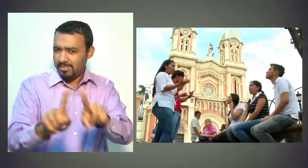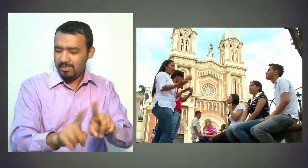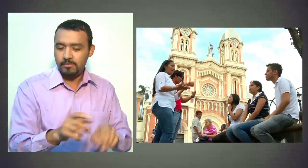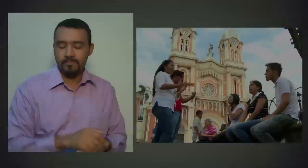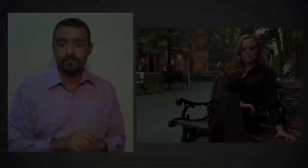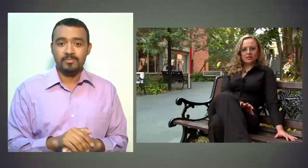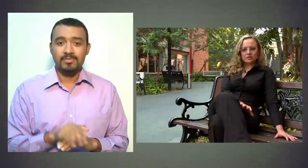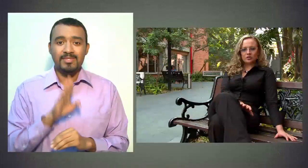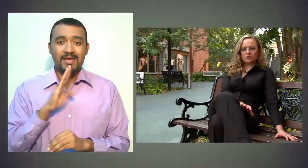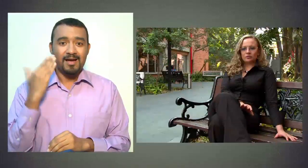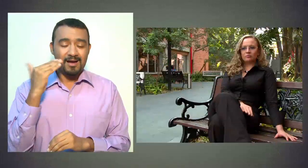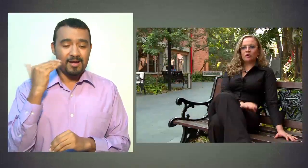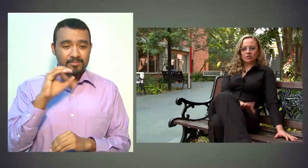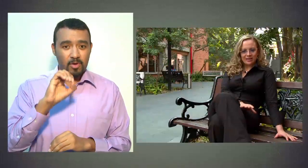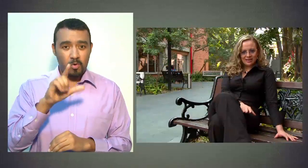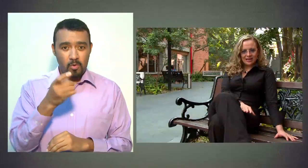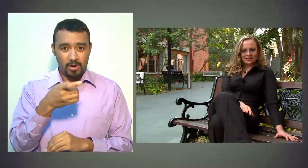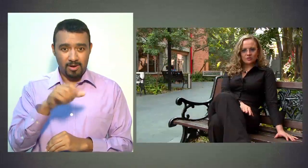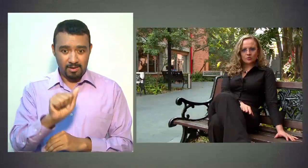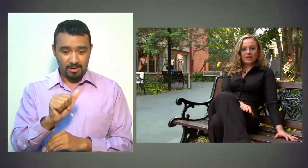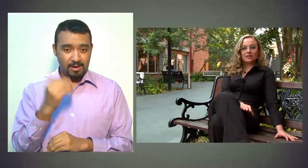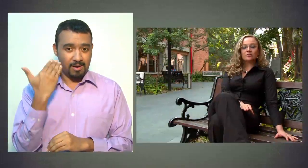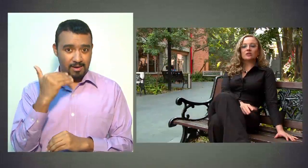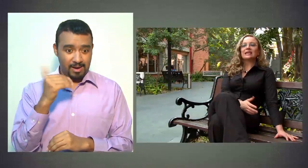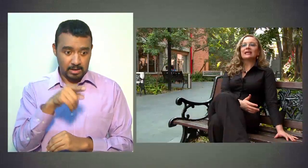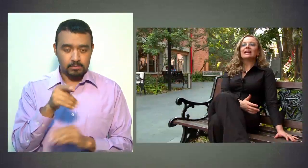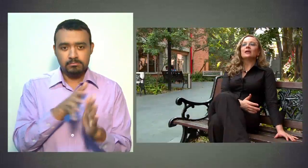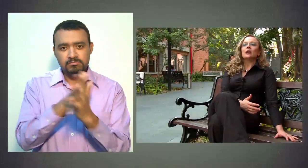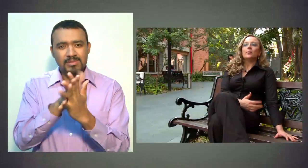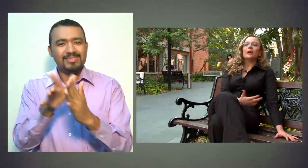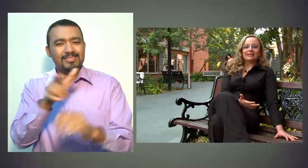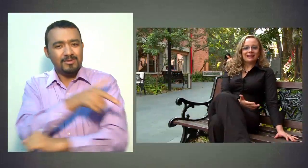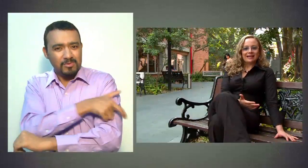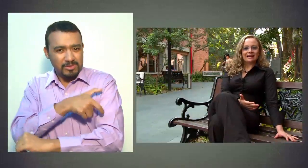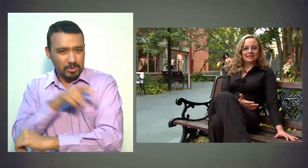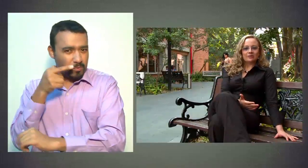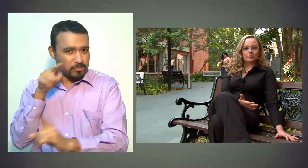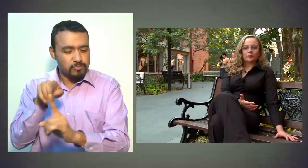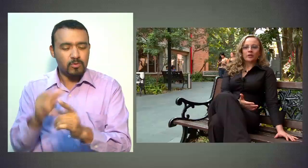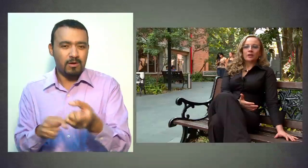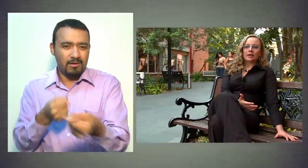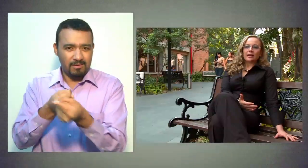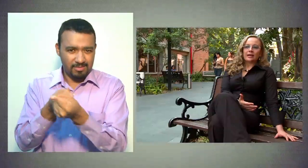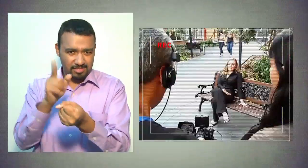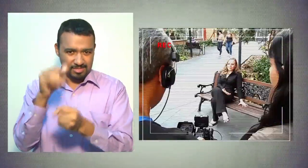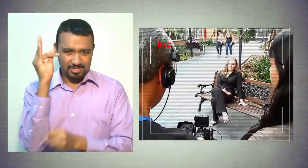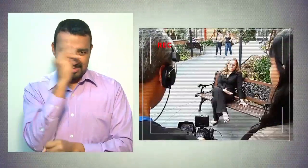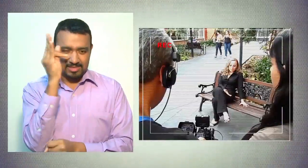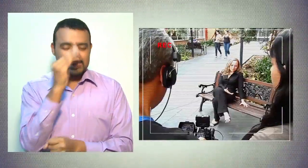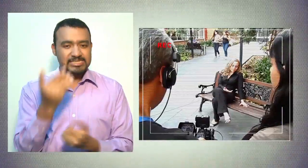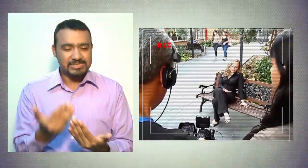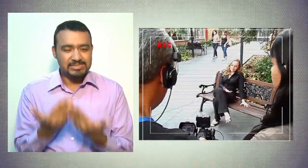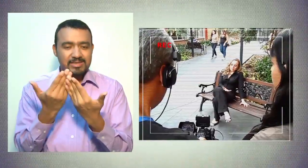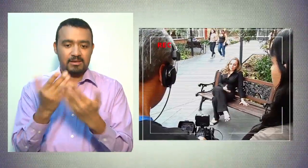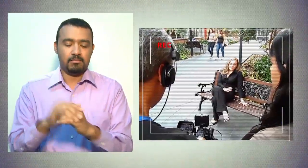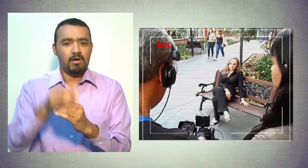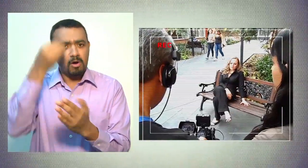TV. Olga Restrepo, abogada e integrante del Comité Defensor del Televidente, opina sobre la importancia de que Teleantioquia